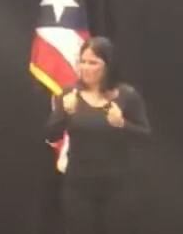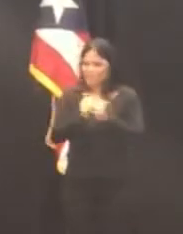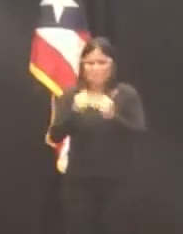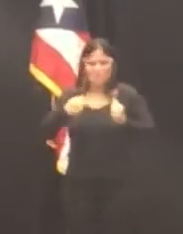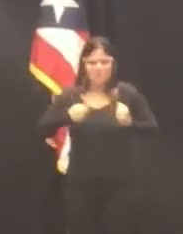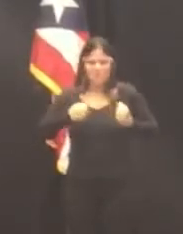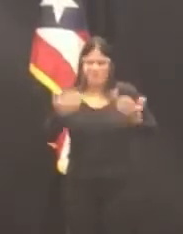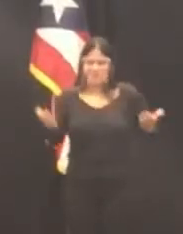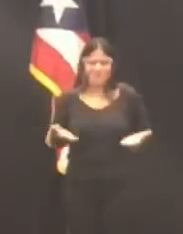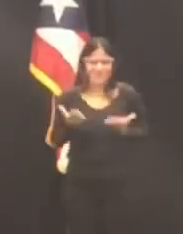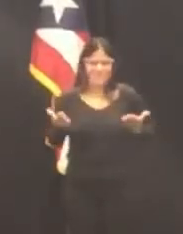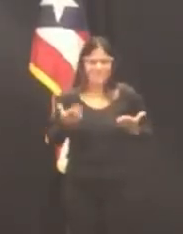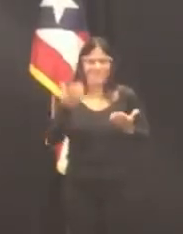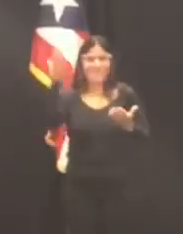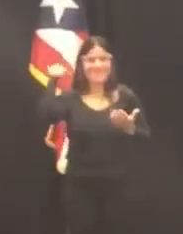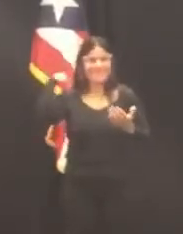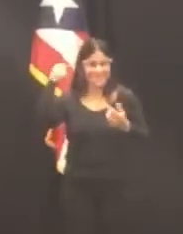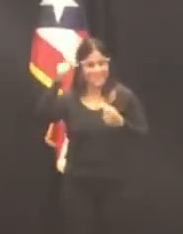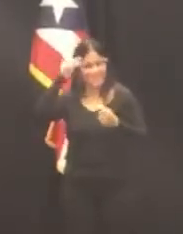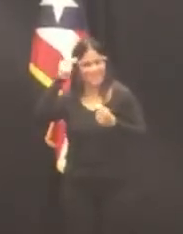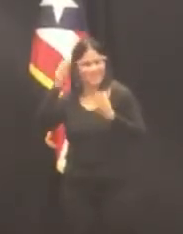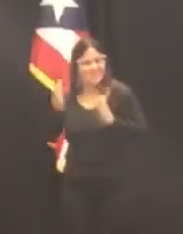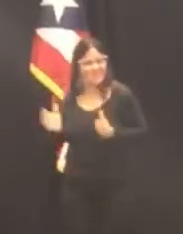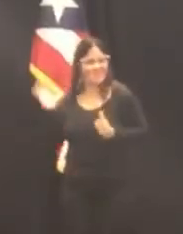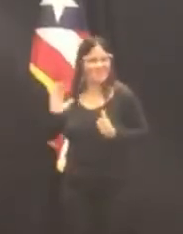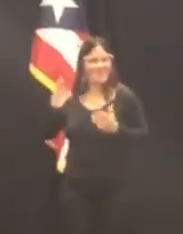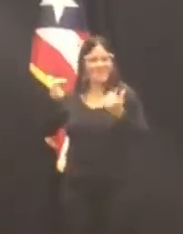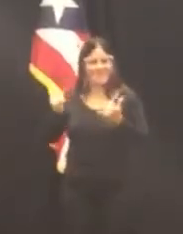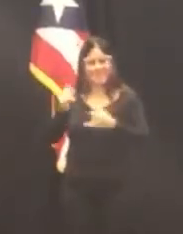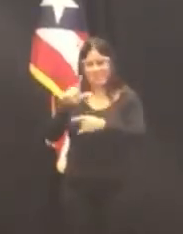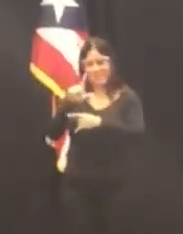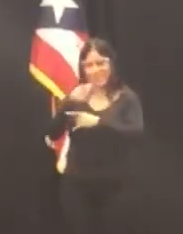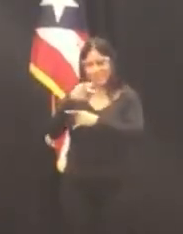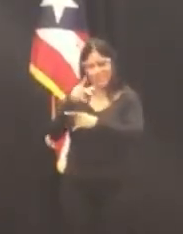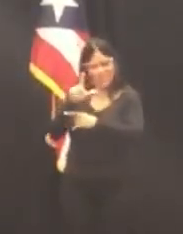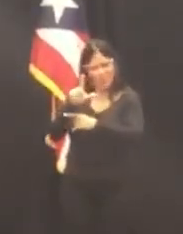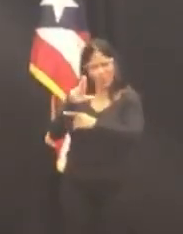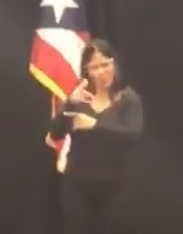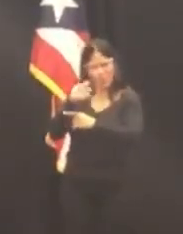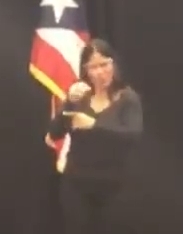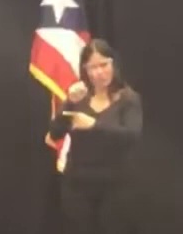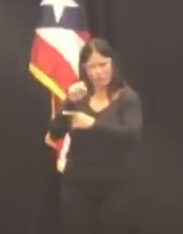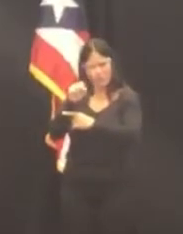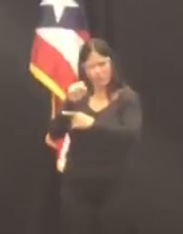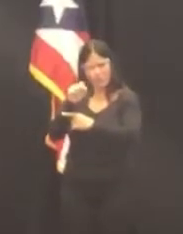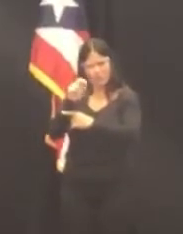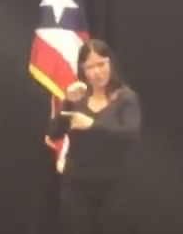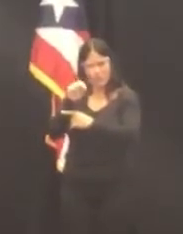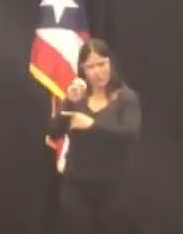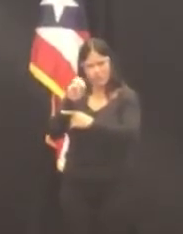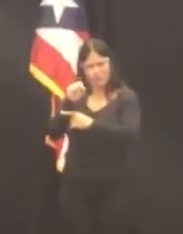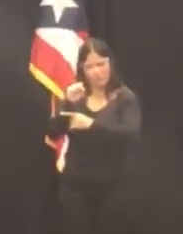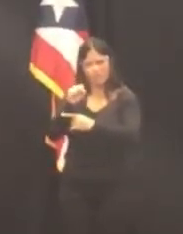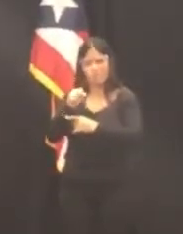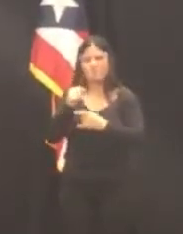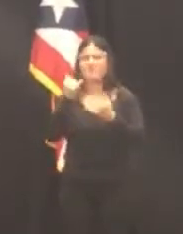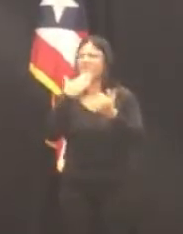al exgobernador de Puerto Rico, Luis Fortunio Burset. Muchísimas gracias, señor gobernador, por estar aquí con nosotros.